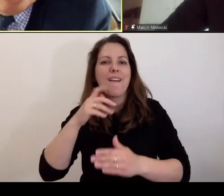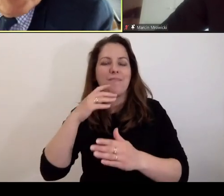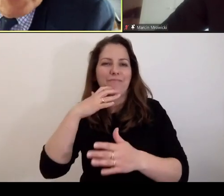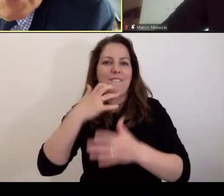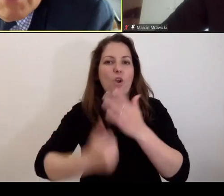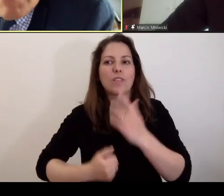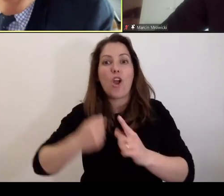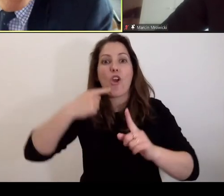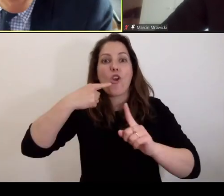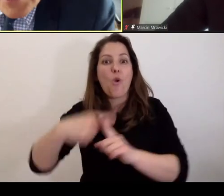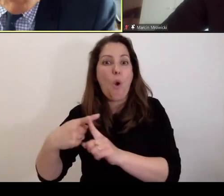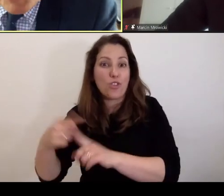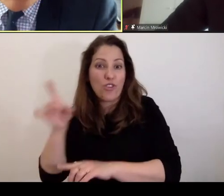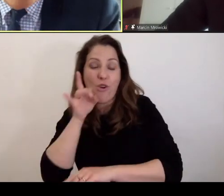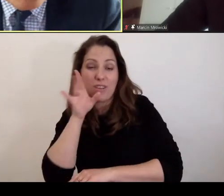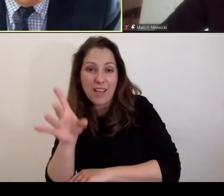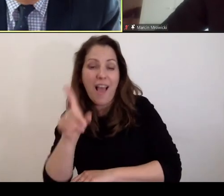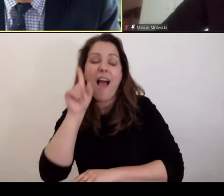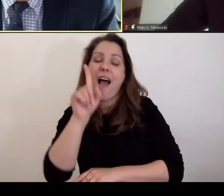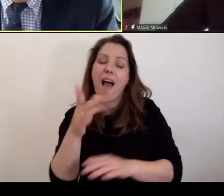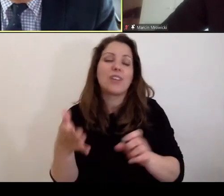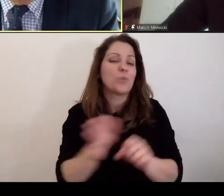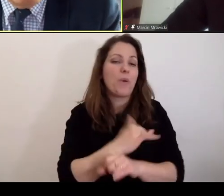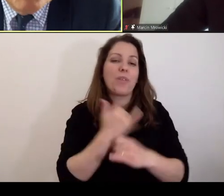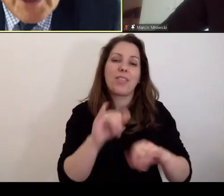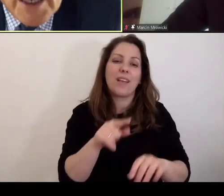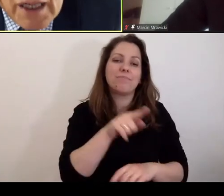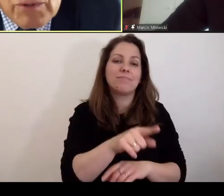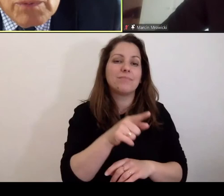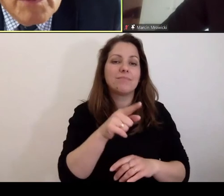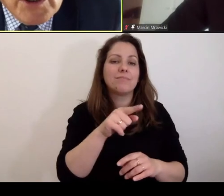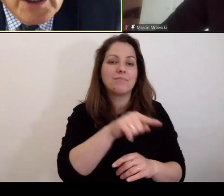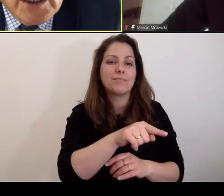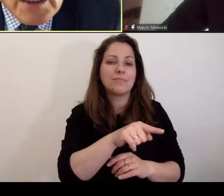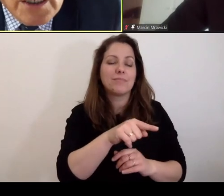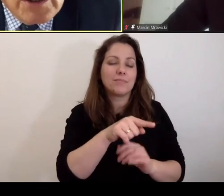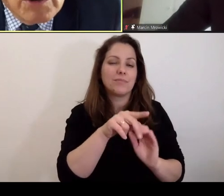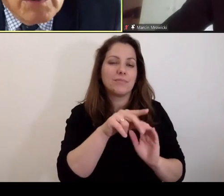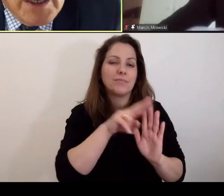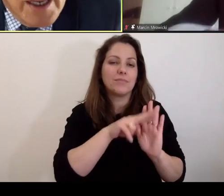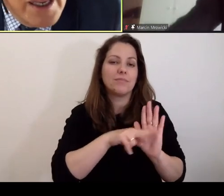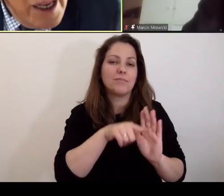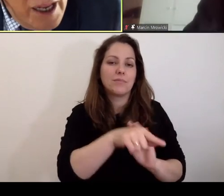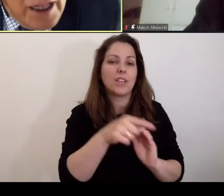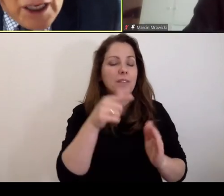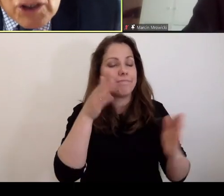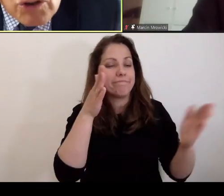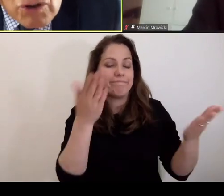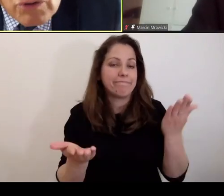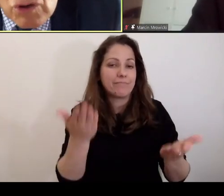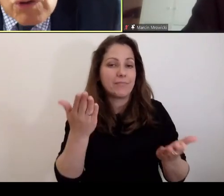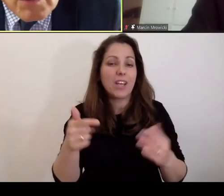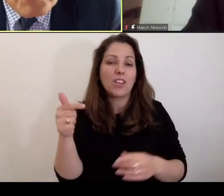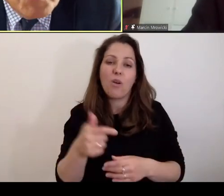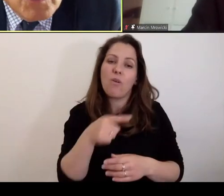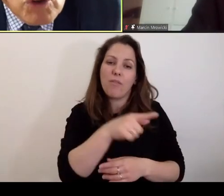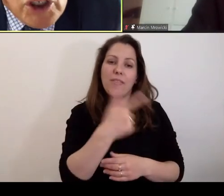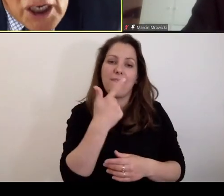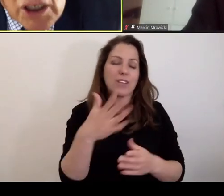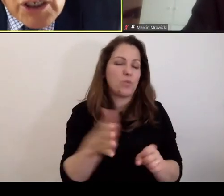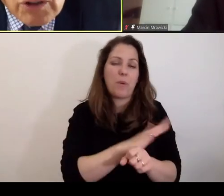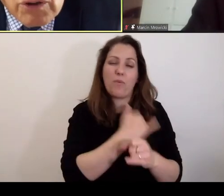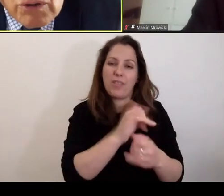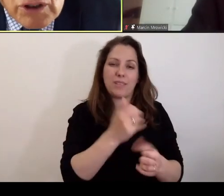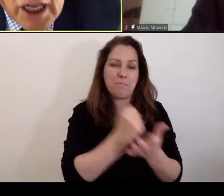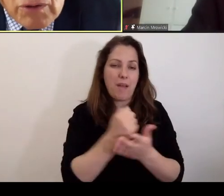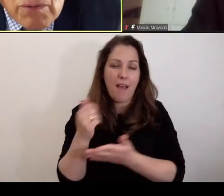korzyść oskarżonego, a czym innym jest sama procesowa gra, która odbywa się na sali sądowej. Także to są dwie zupełnie różne